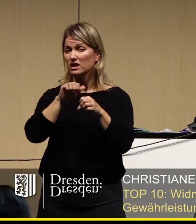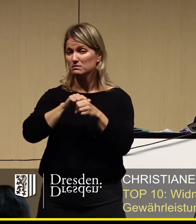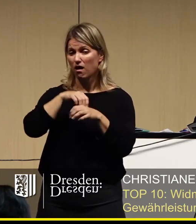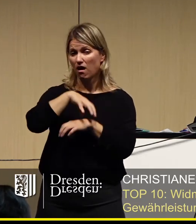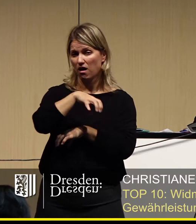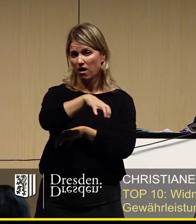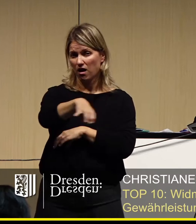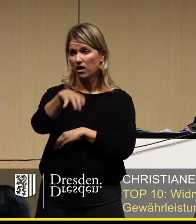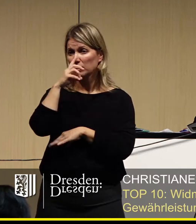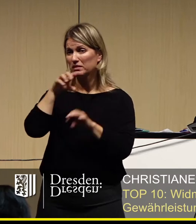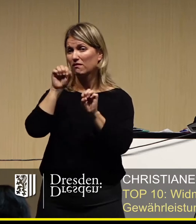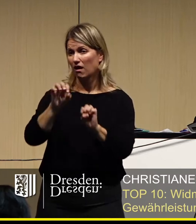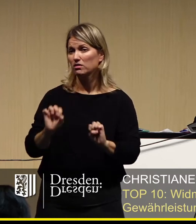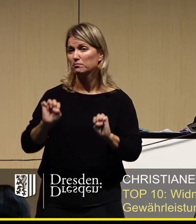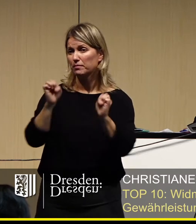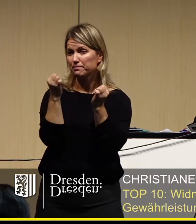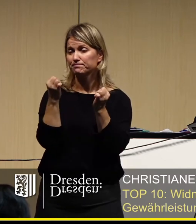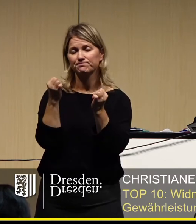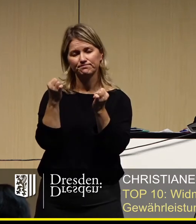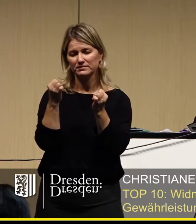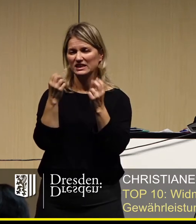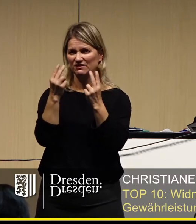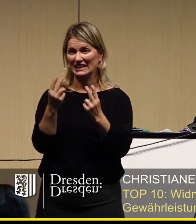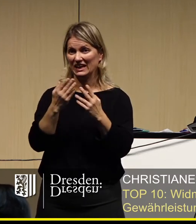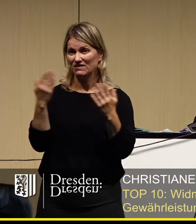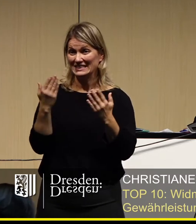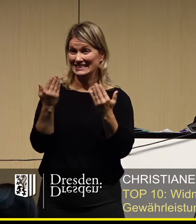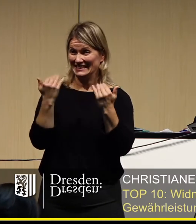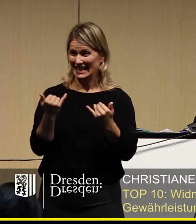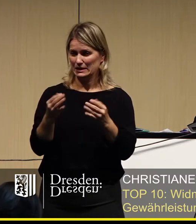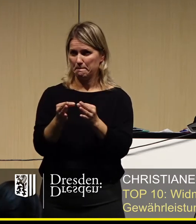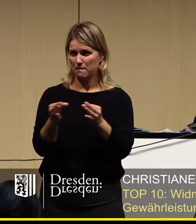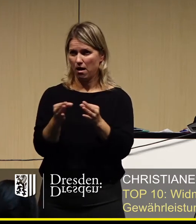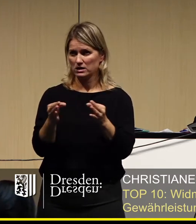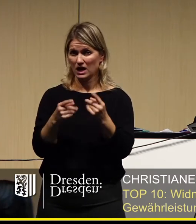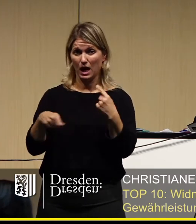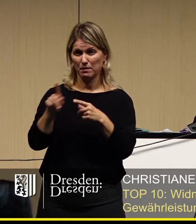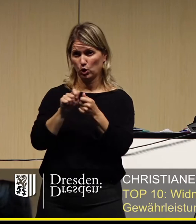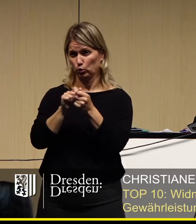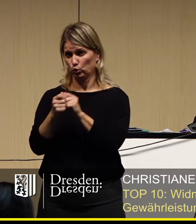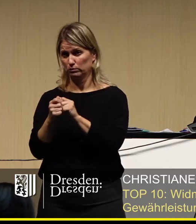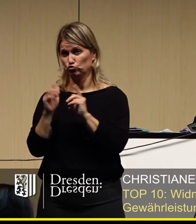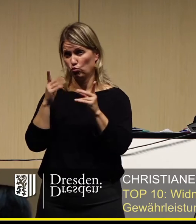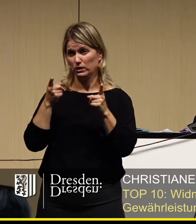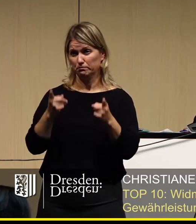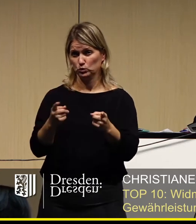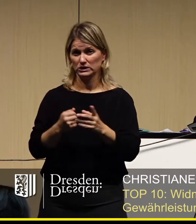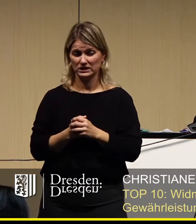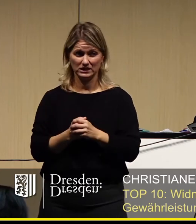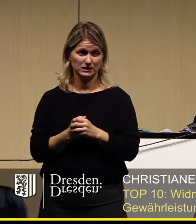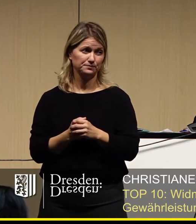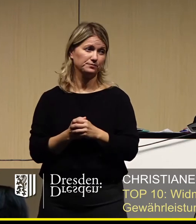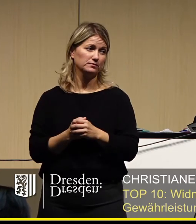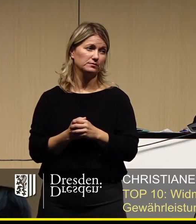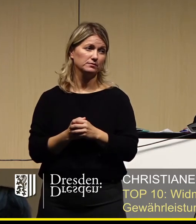stattfinden können, ist es ganz zentral, dass die jetzigen Maßnahmen schon umgesetzt werden. Und da sage ich es an der Stelle doch